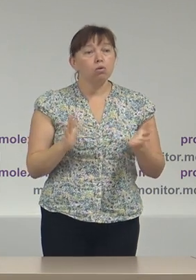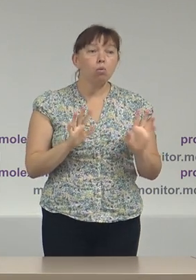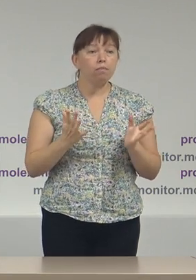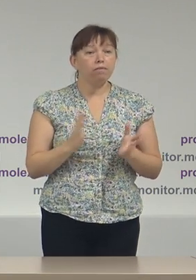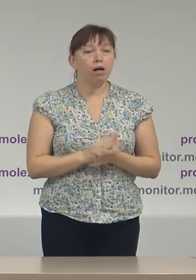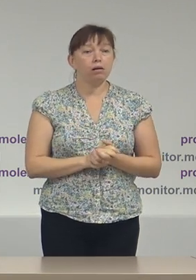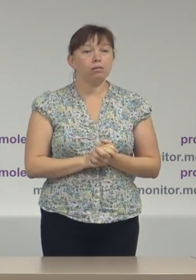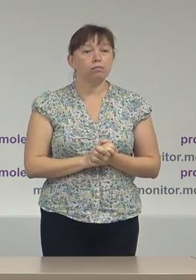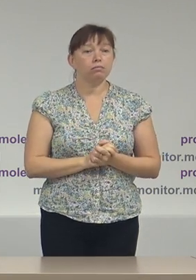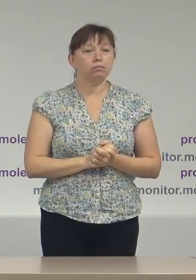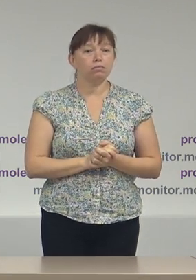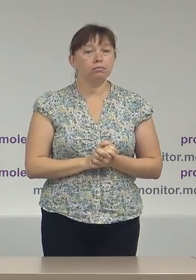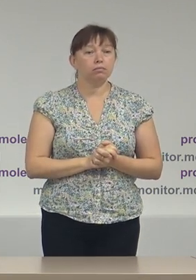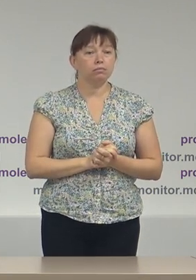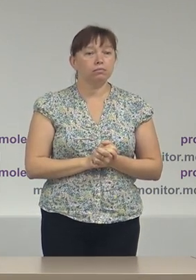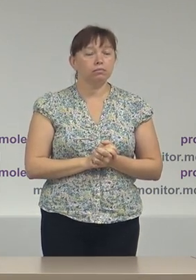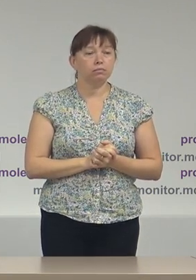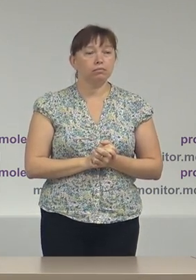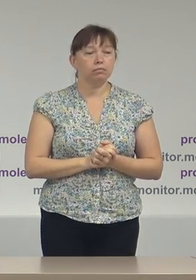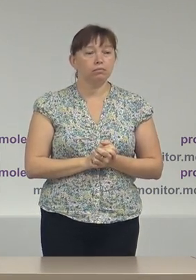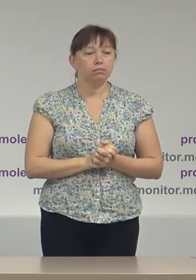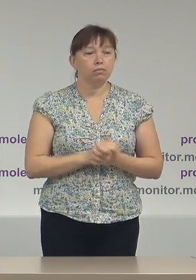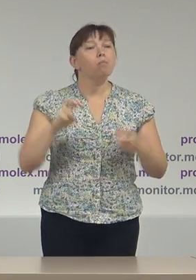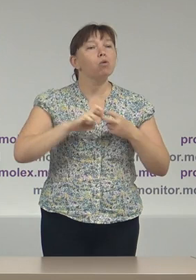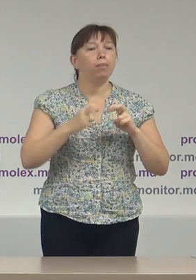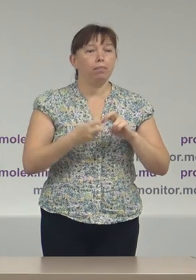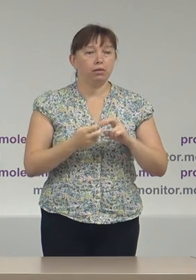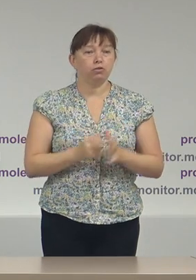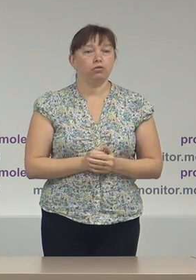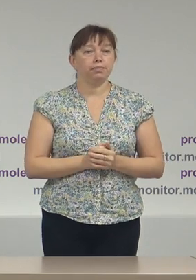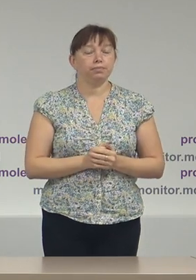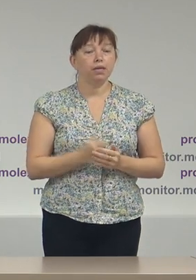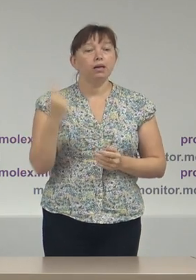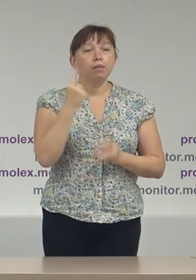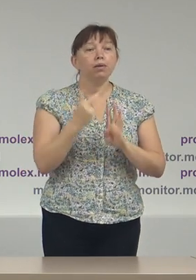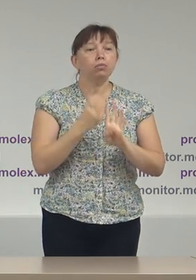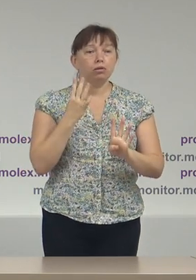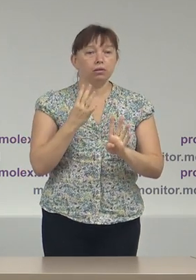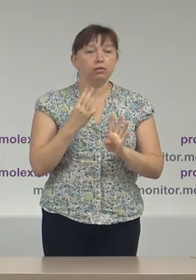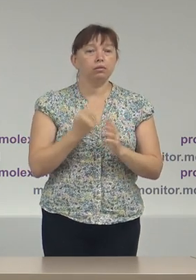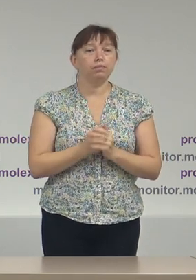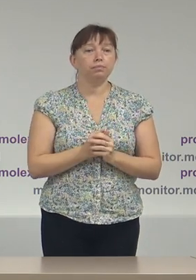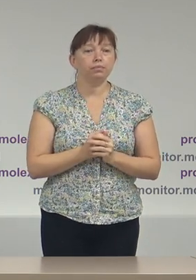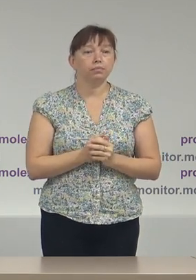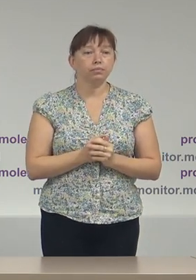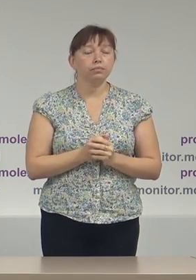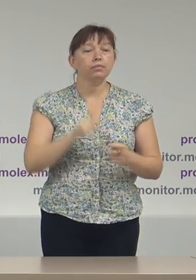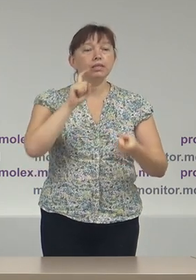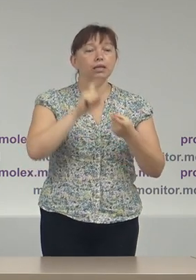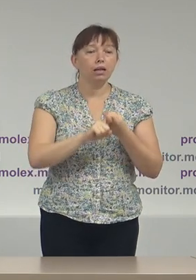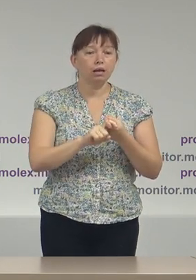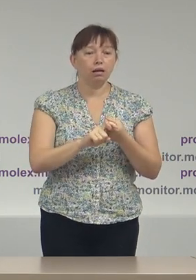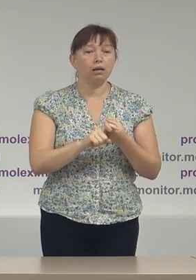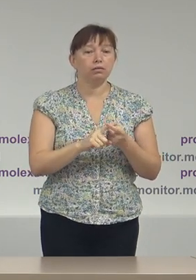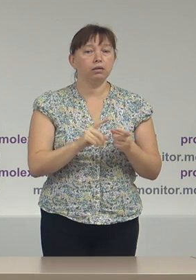problematice. În primul rând, legat de